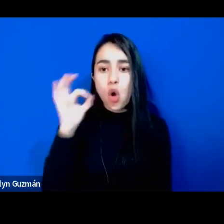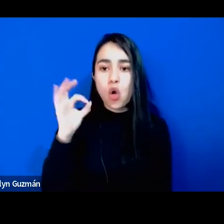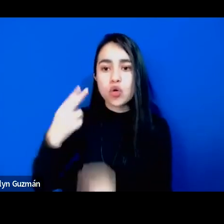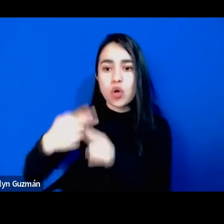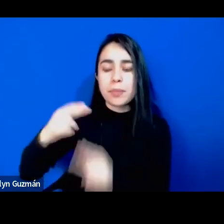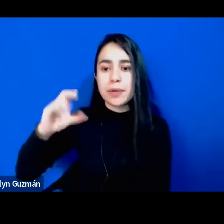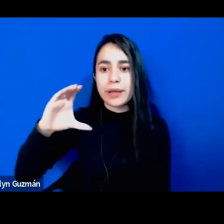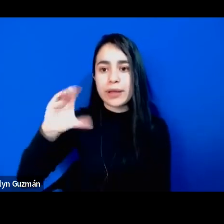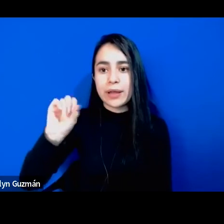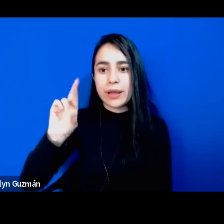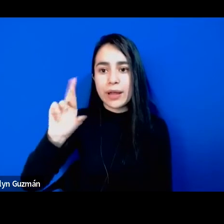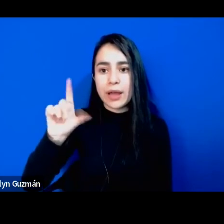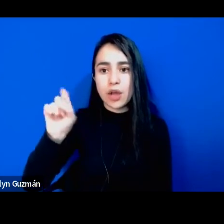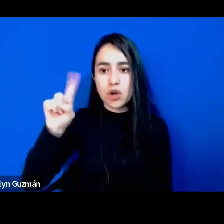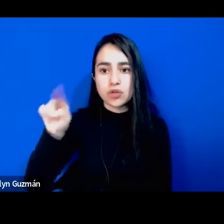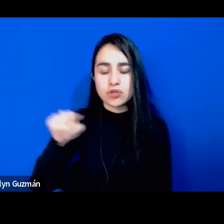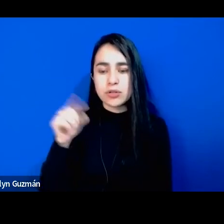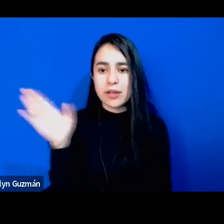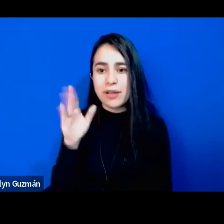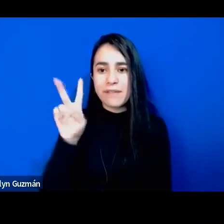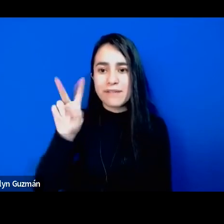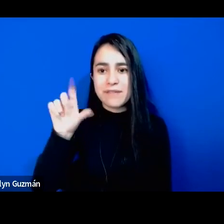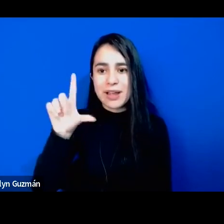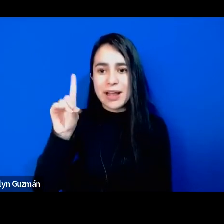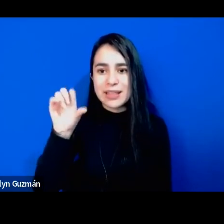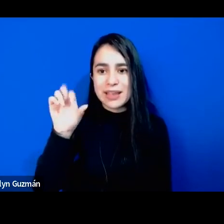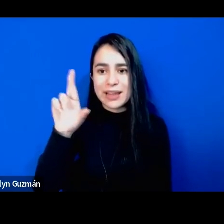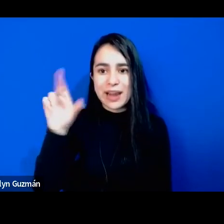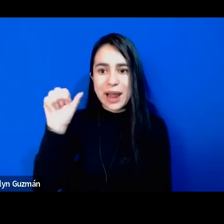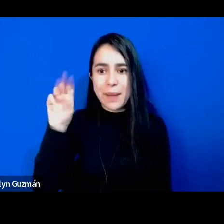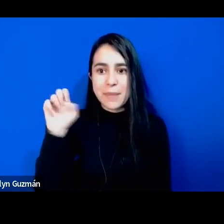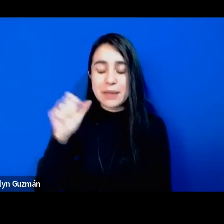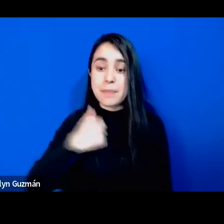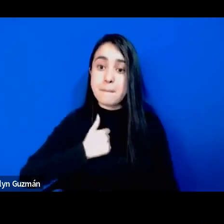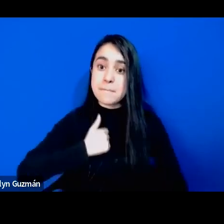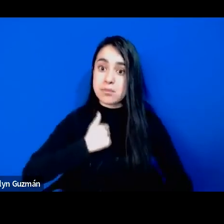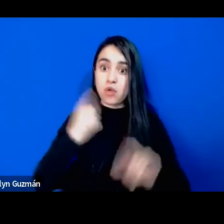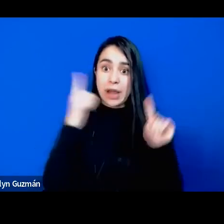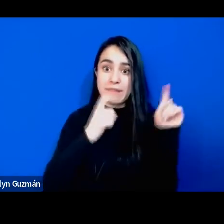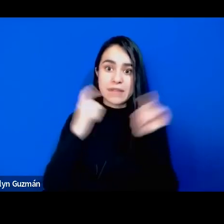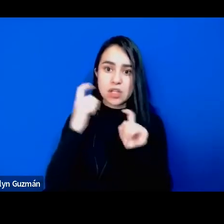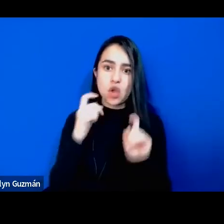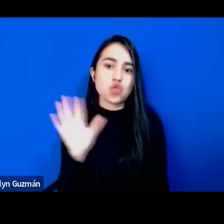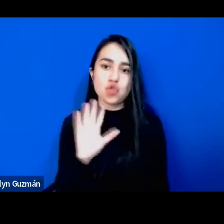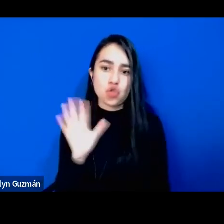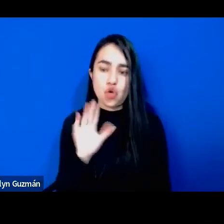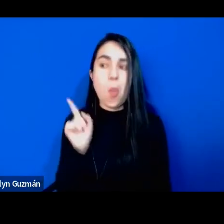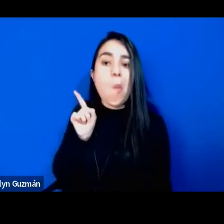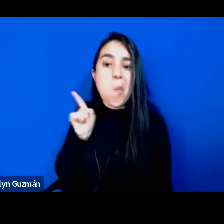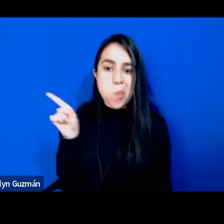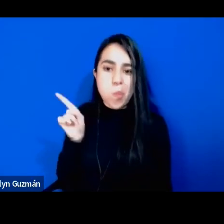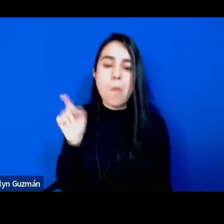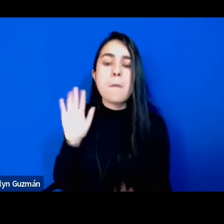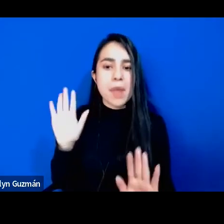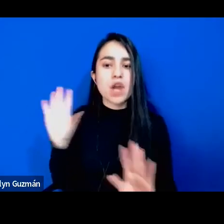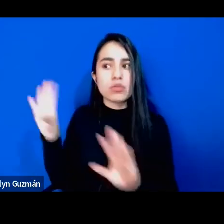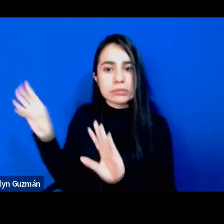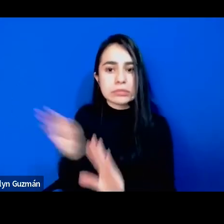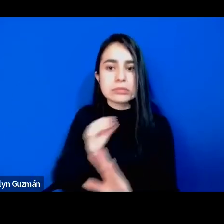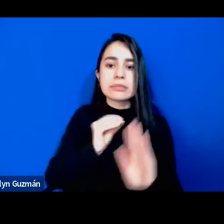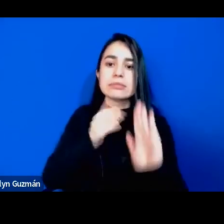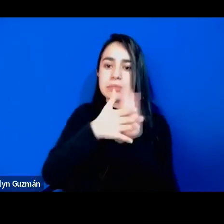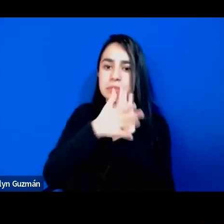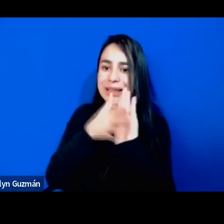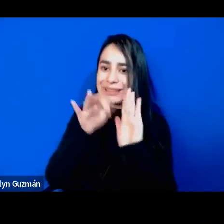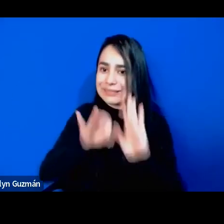estas reflexiones. No son mías, pero no quiero dejar de mencionarlas, porque por supuesto son muy importantes.